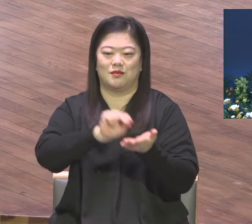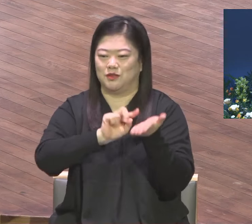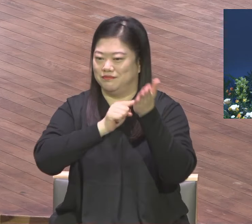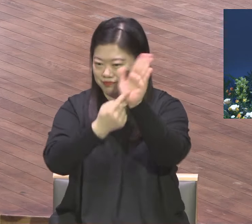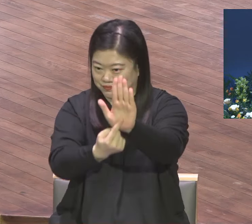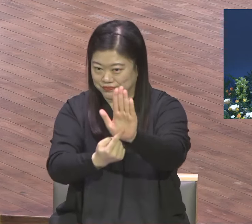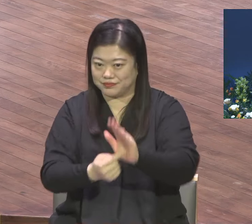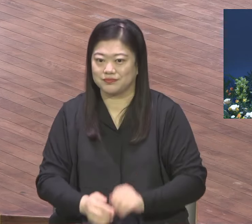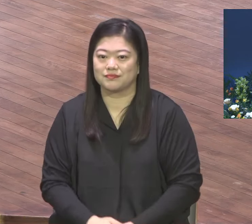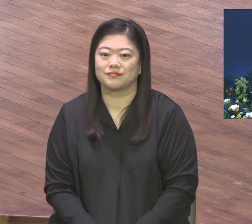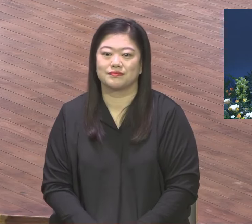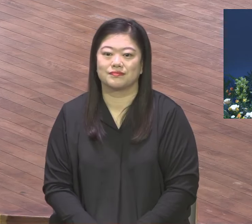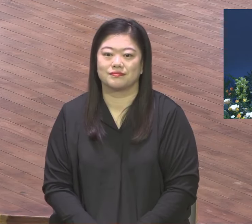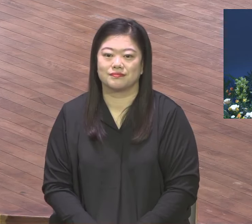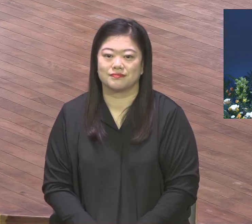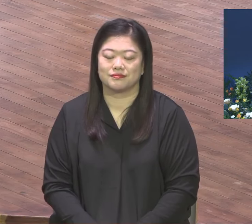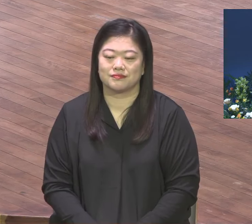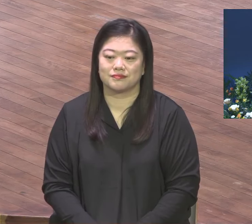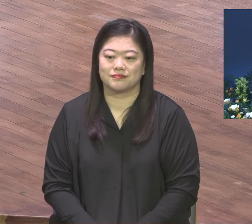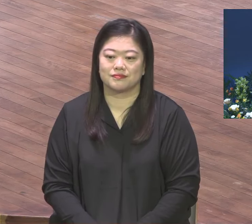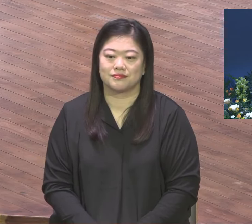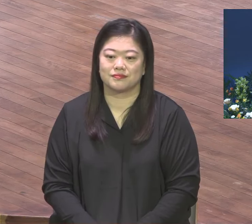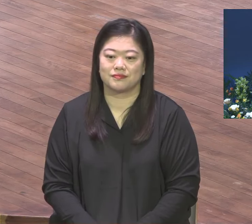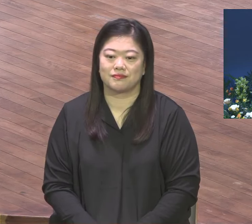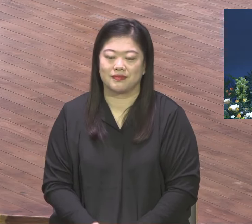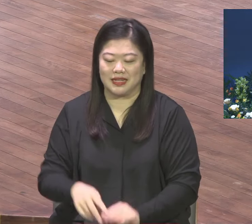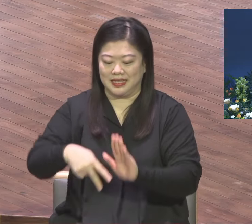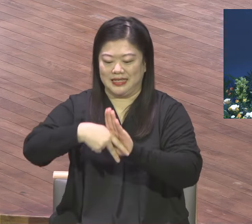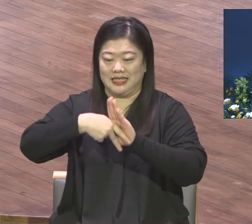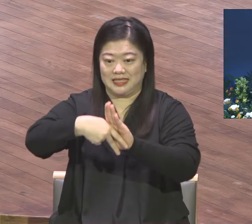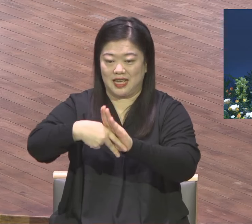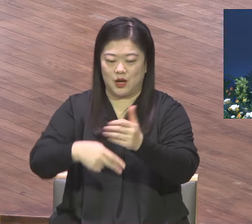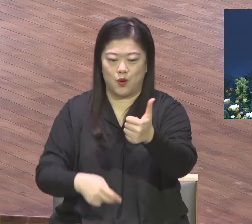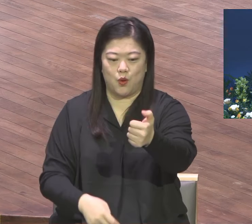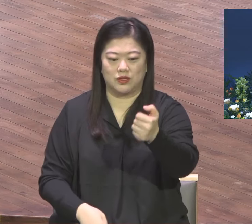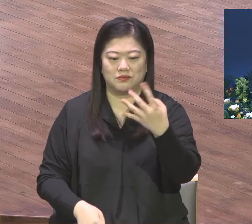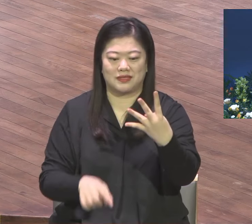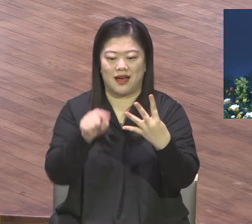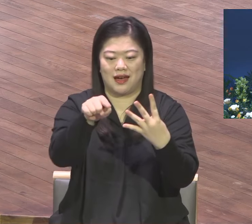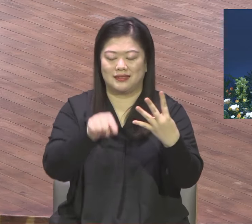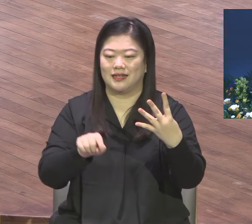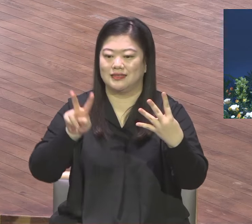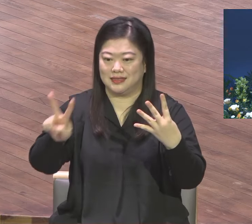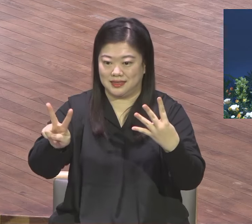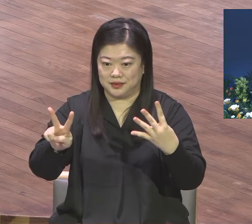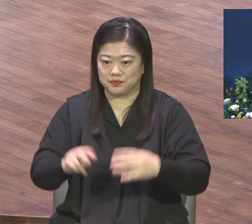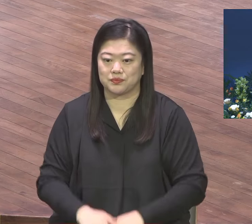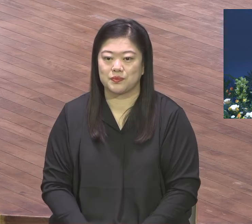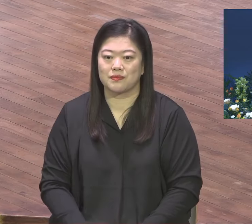하나님께서 우리 유신이 언약의 말씀 이사양 54당 2절 말씀 너 장막털을 넓히라.